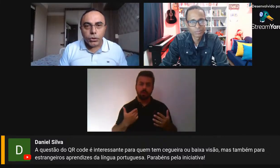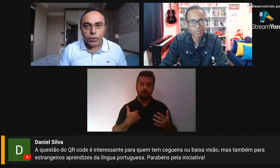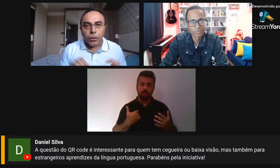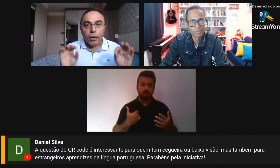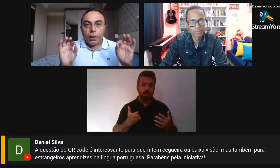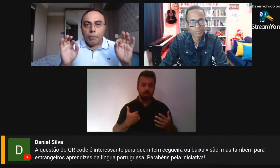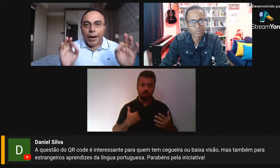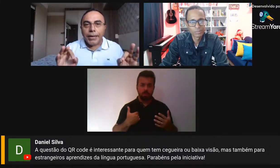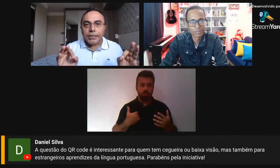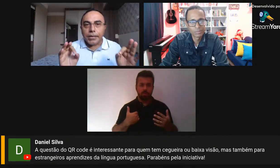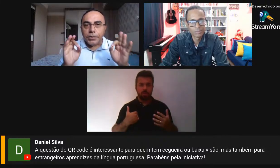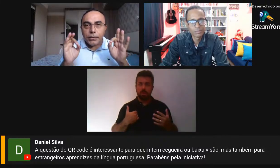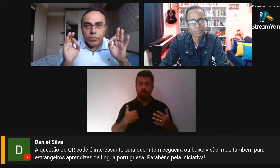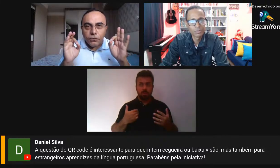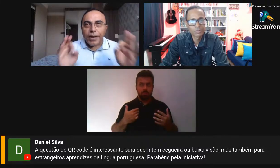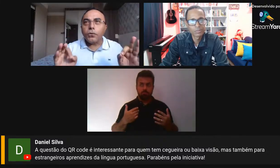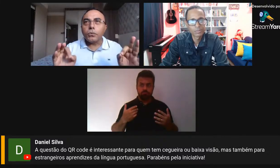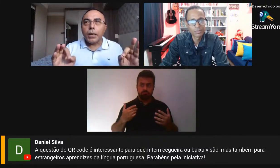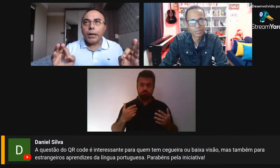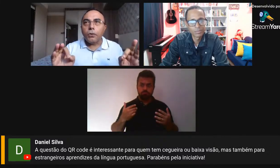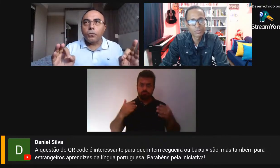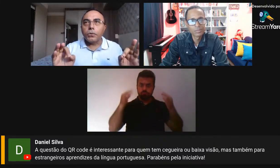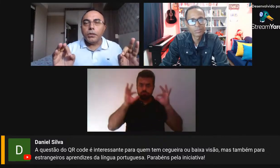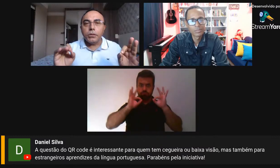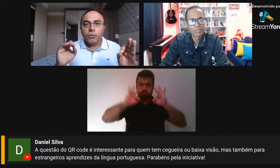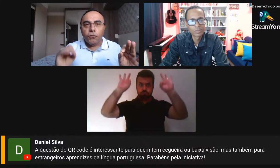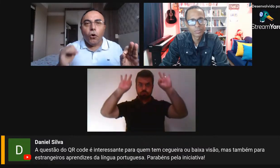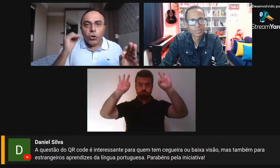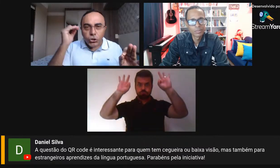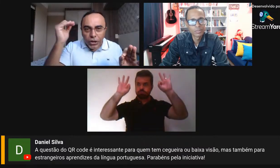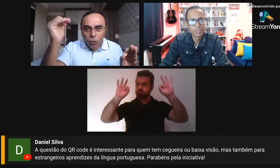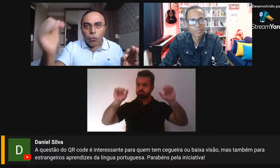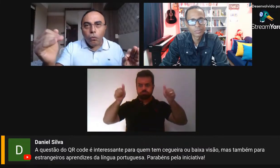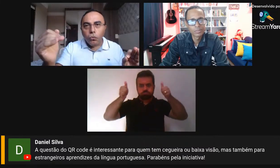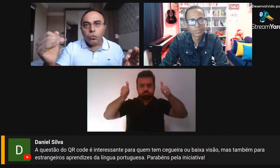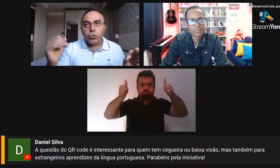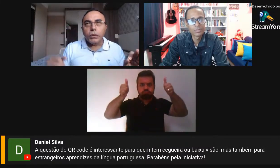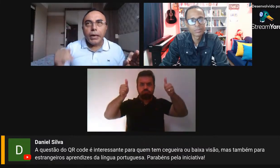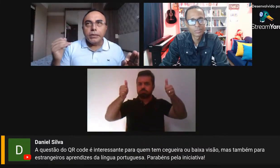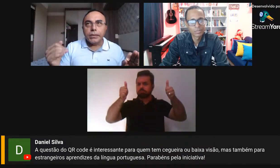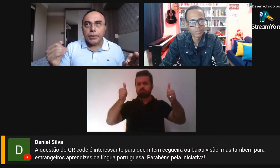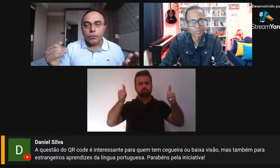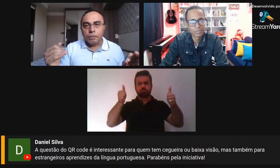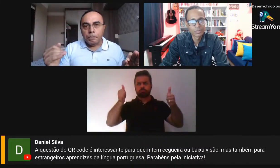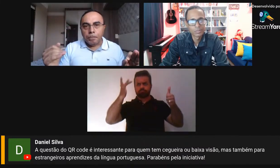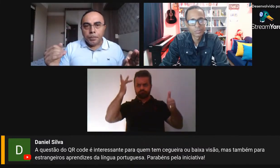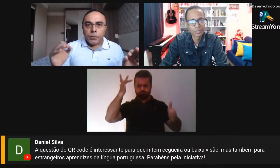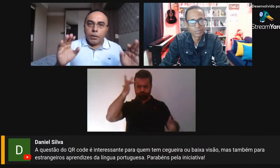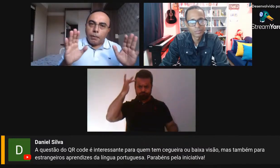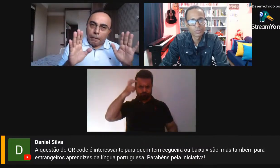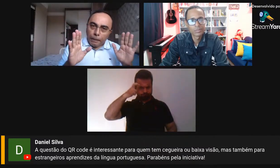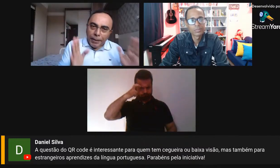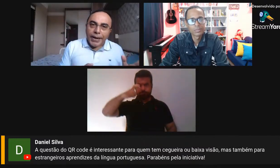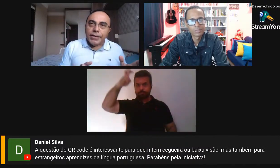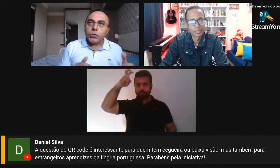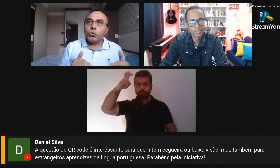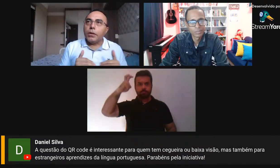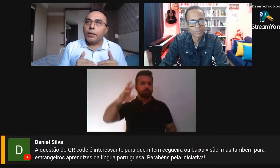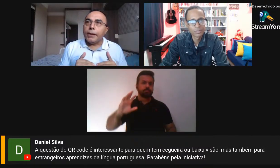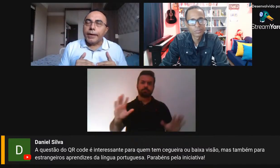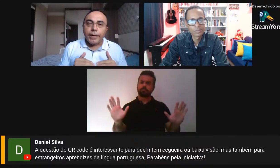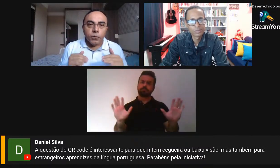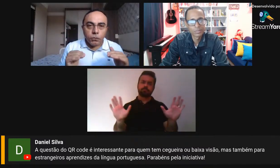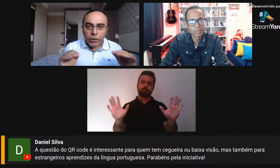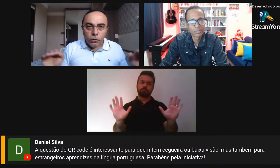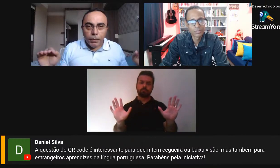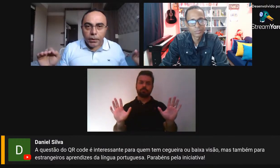longe de ser um gênio, mas a gente vai encontrar algo que foge ao comum do que é escrito. Para isso,